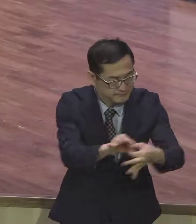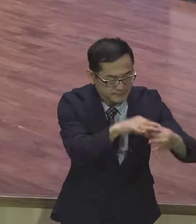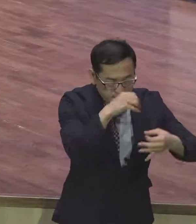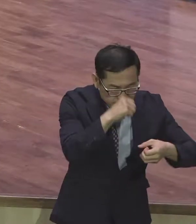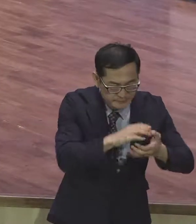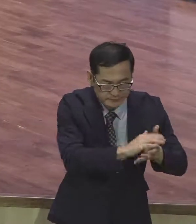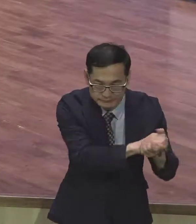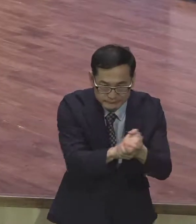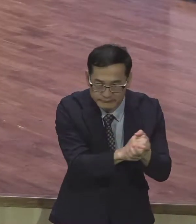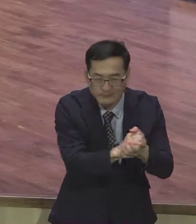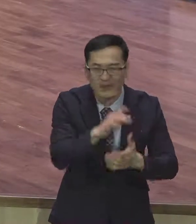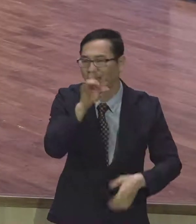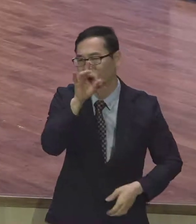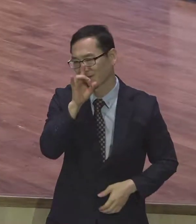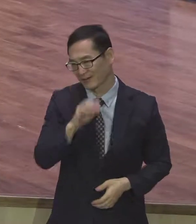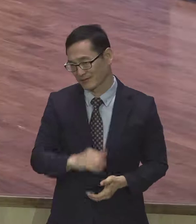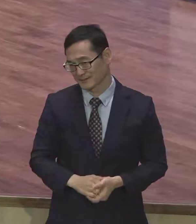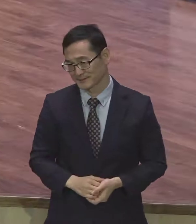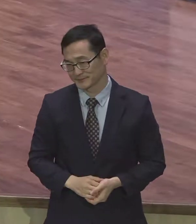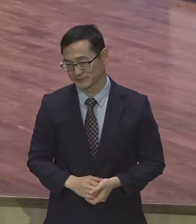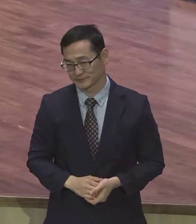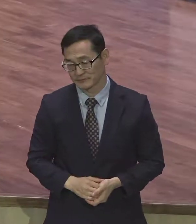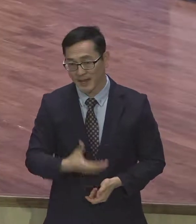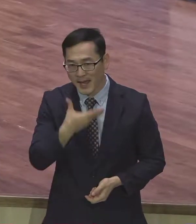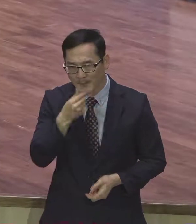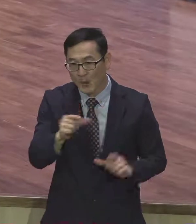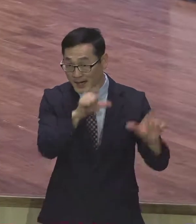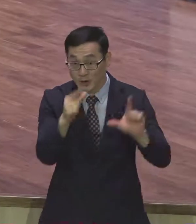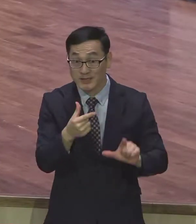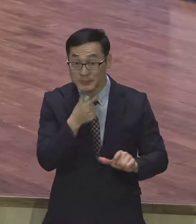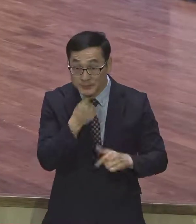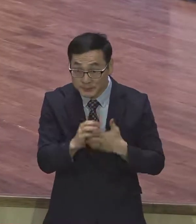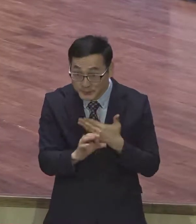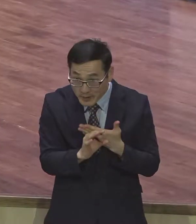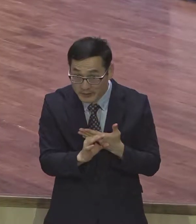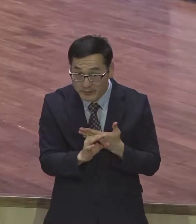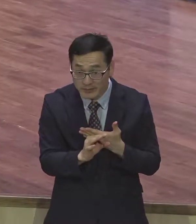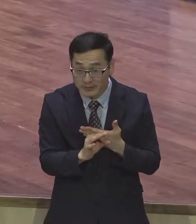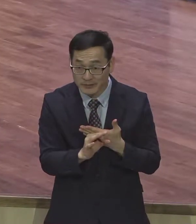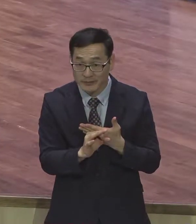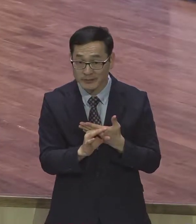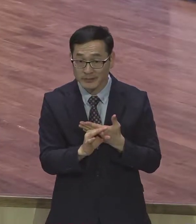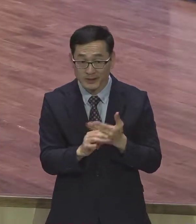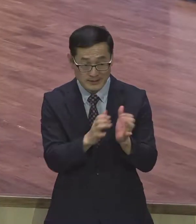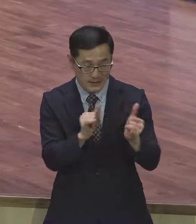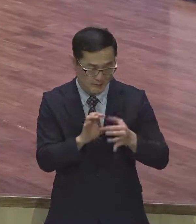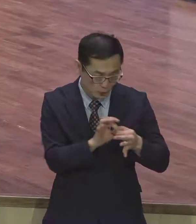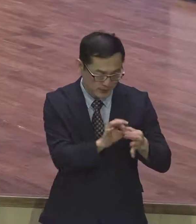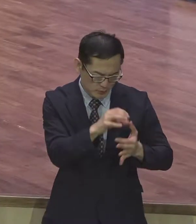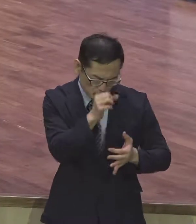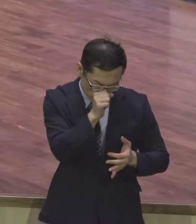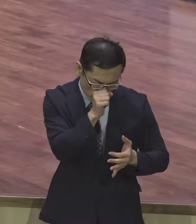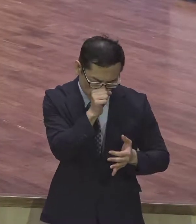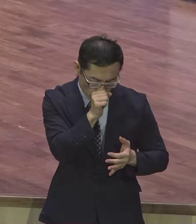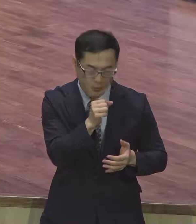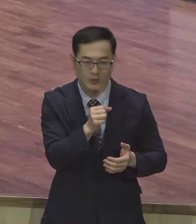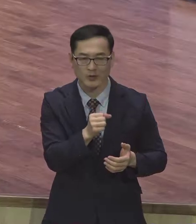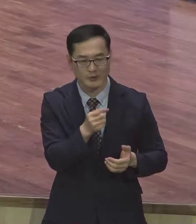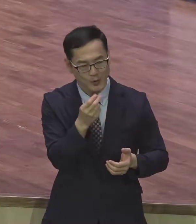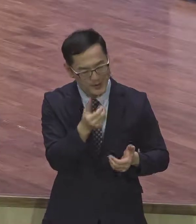여러분이 행복하게 살고 싶거든. 사랑과의 관계를 잘 맺고 살고 싶거든. 갈등하지 않고 천국을